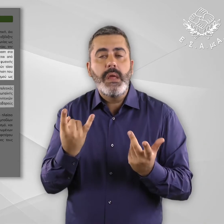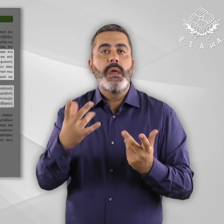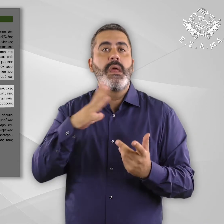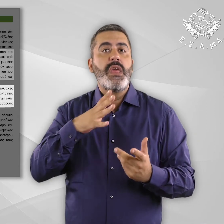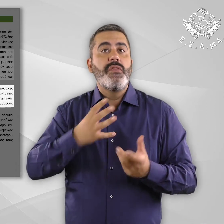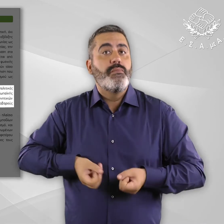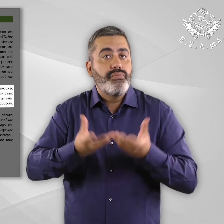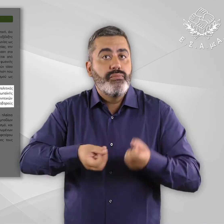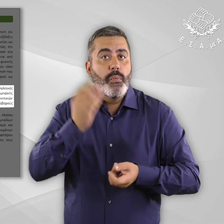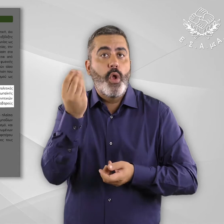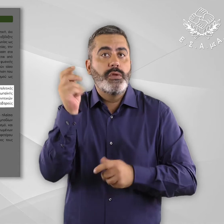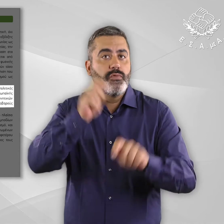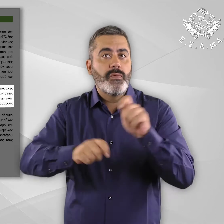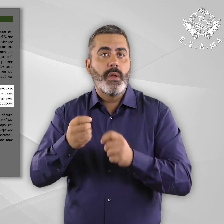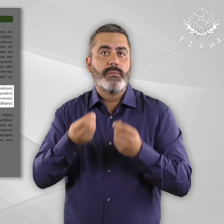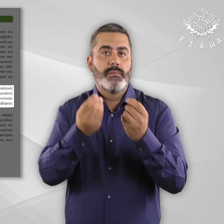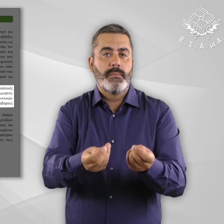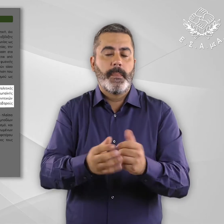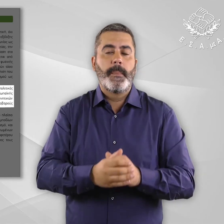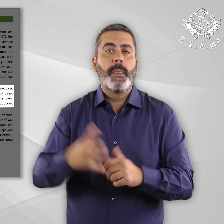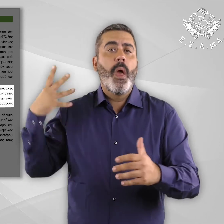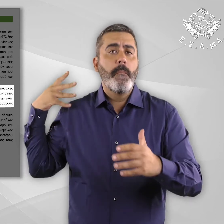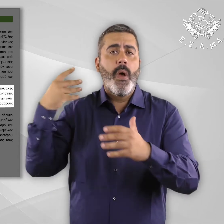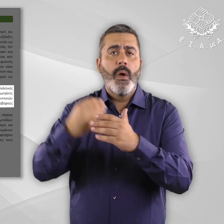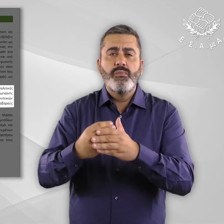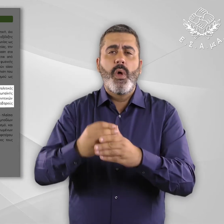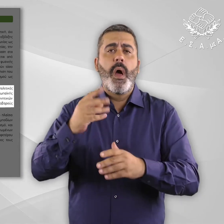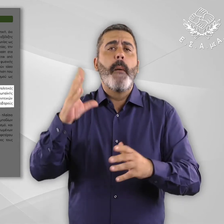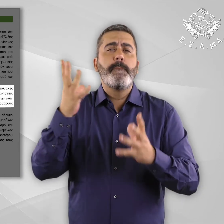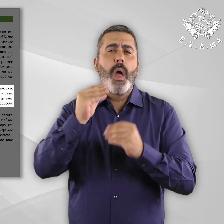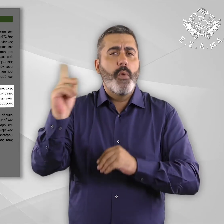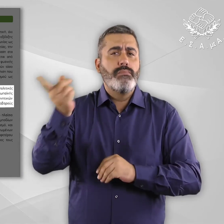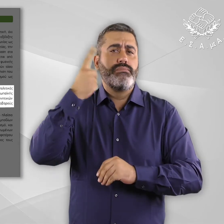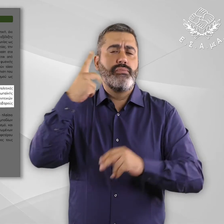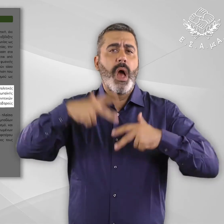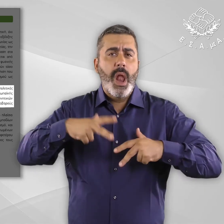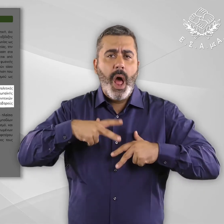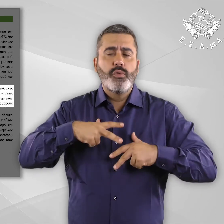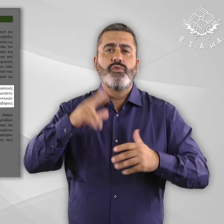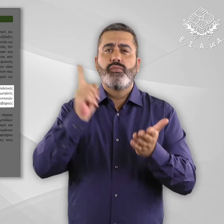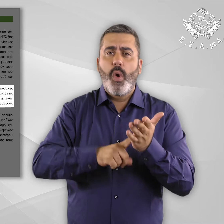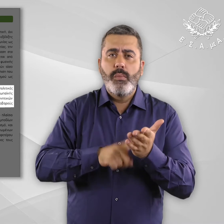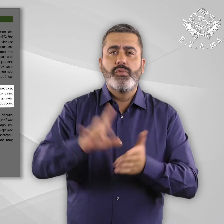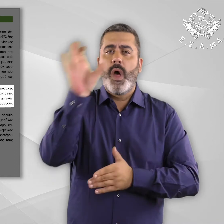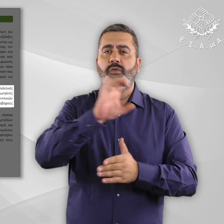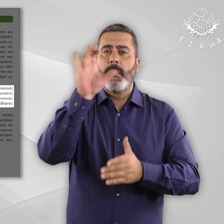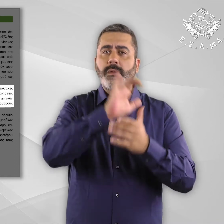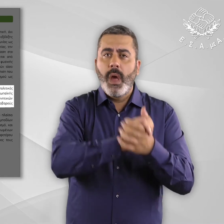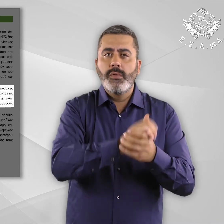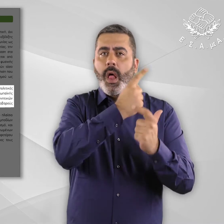Παρότι έχουν ληφθεί αρκετές νομοθετικές και πολιτικές πρωτοβουλίες τα τελευταία χρόνια, σε επίπεδο ΕΕ και σε